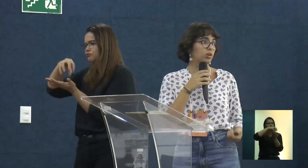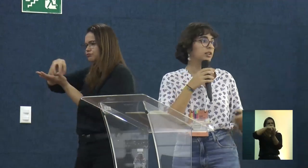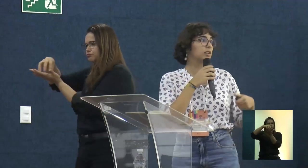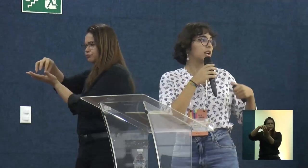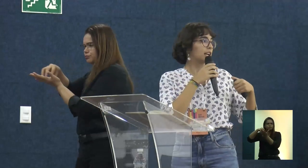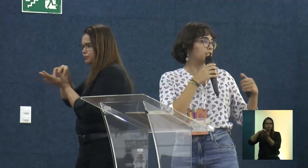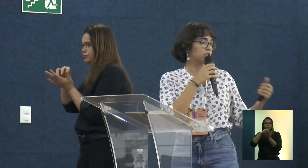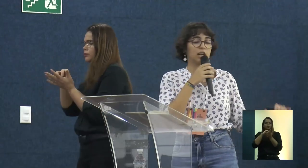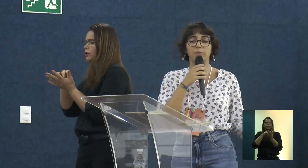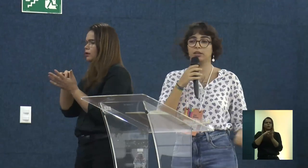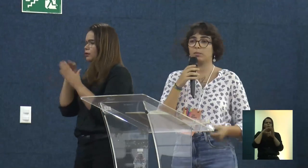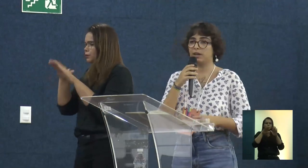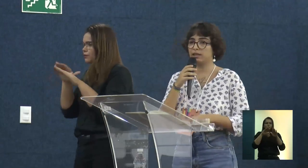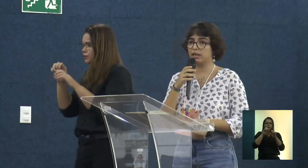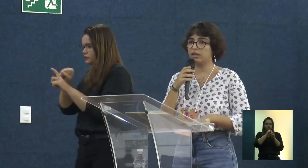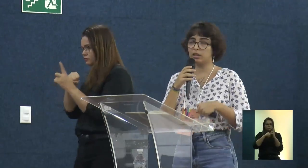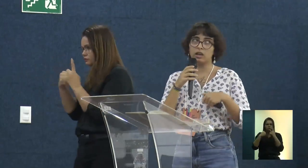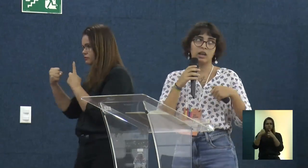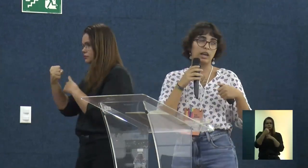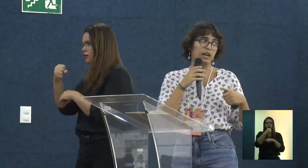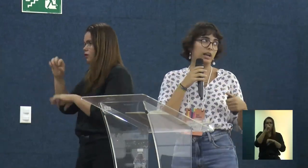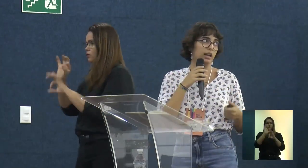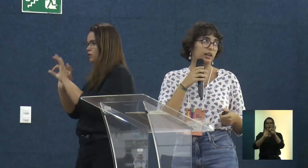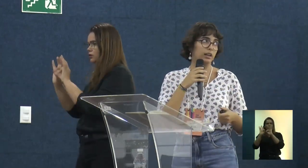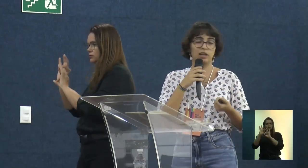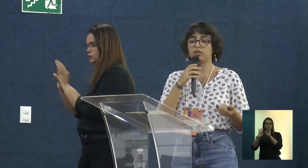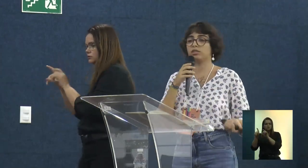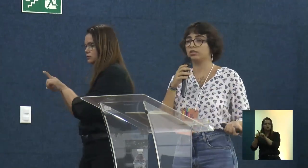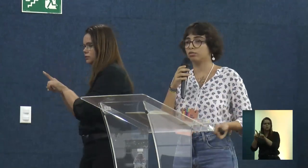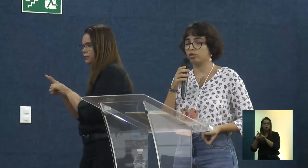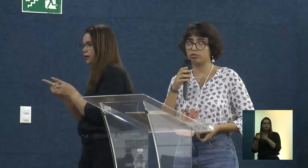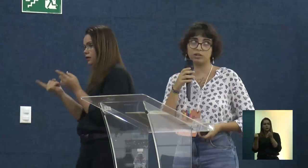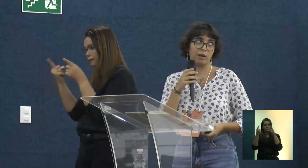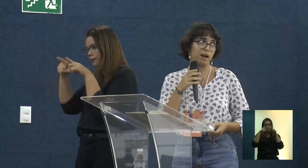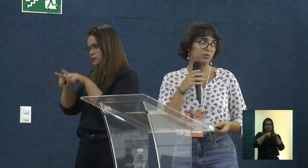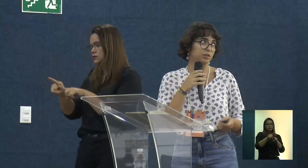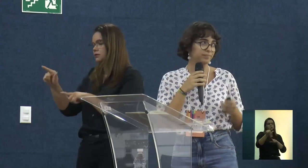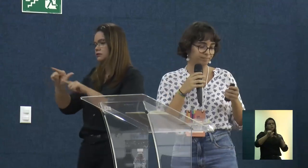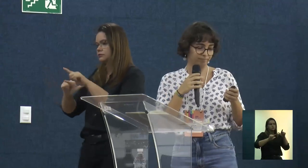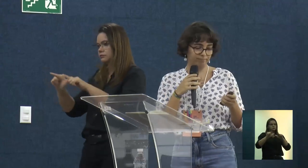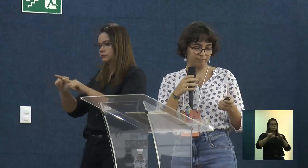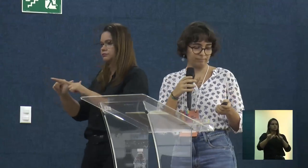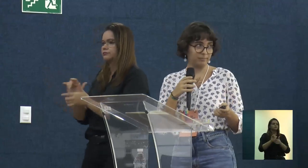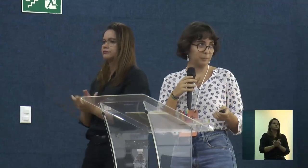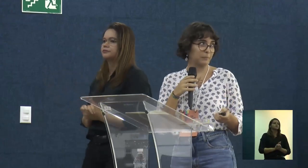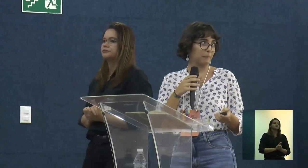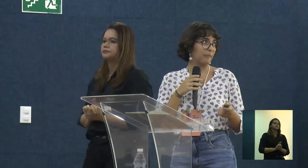organizações, que a gente acaba tendo parceria nos nossos trabalhos.